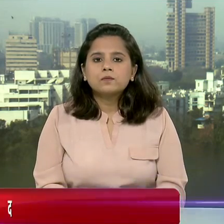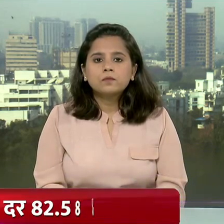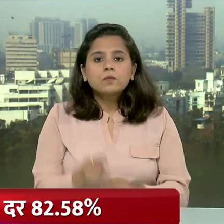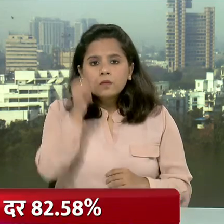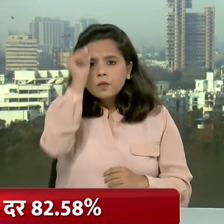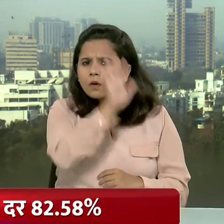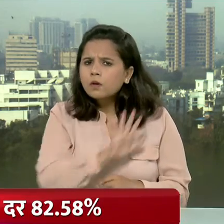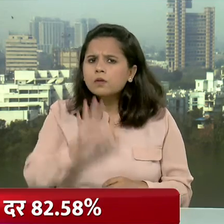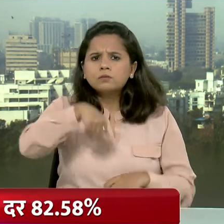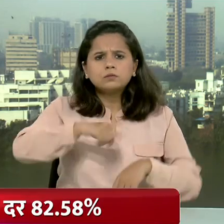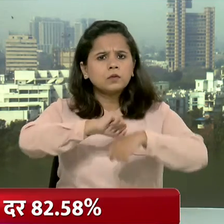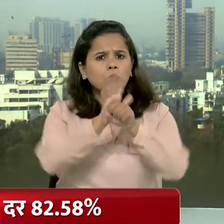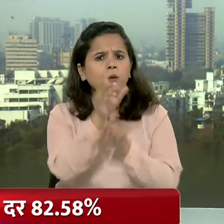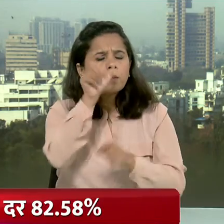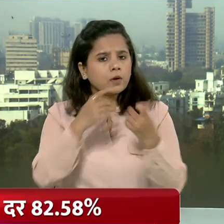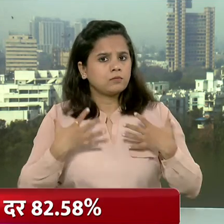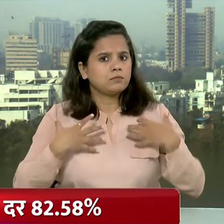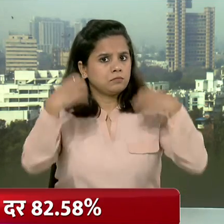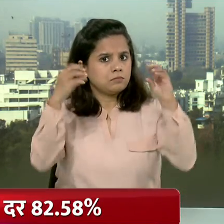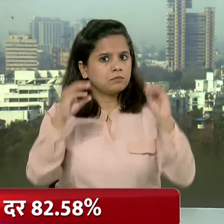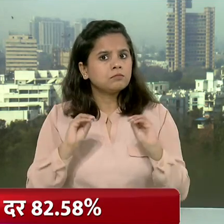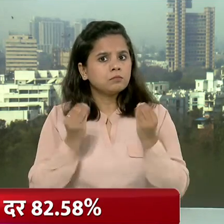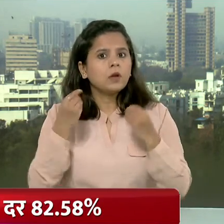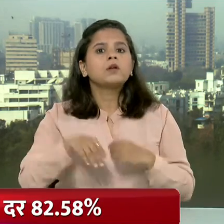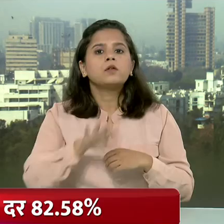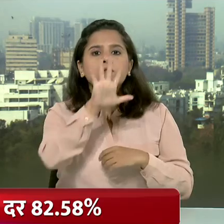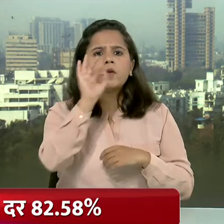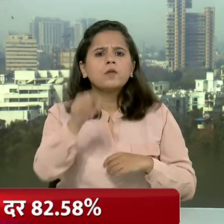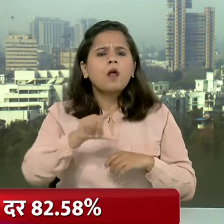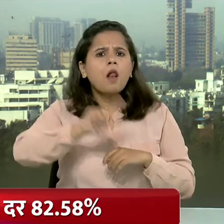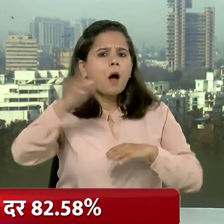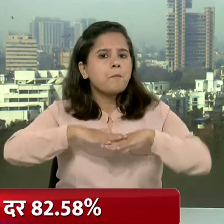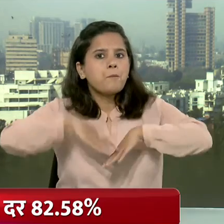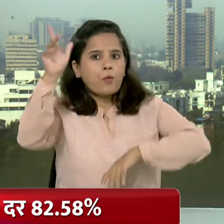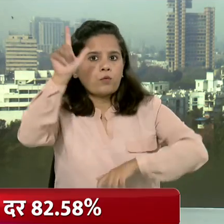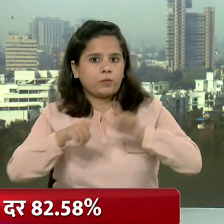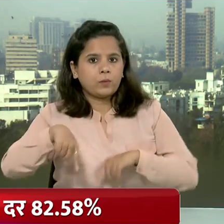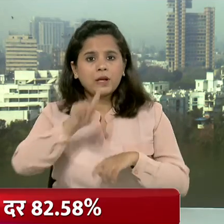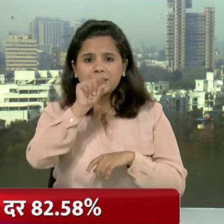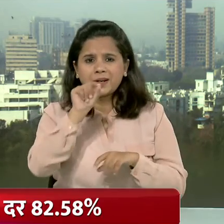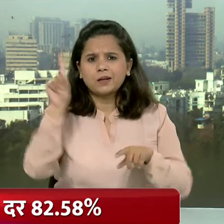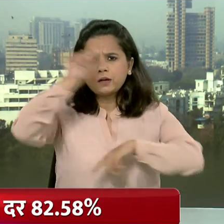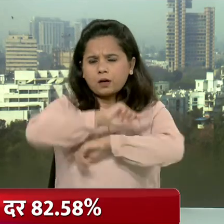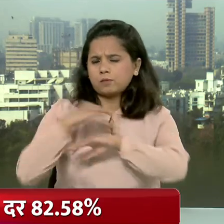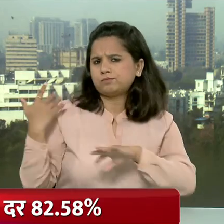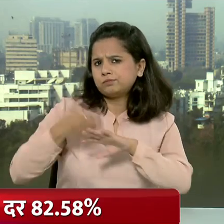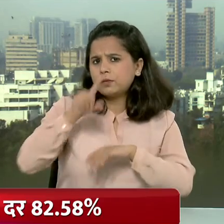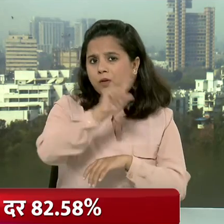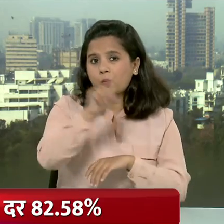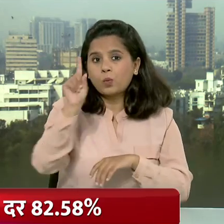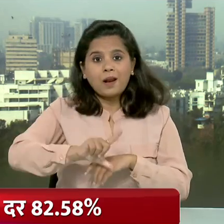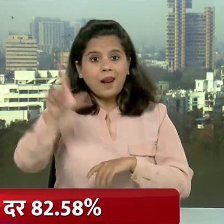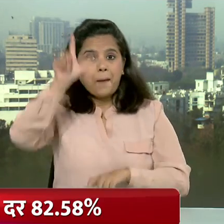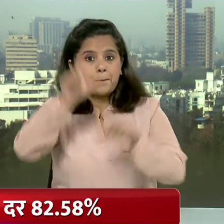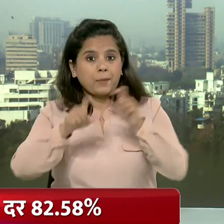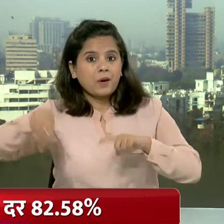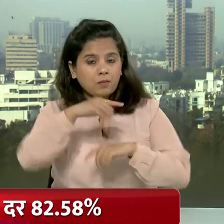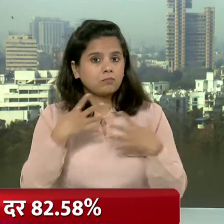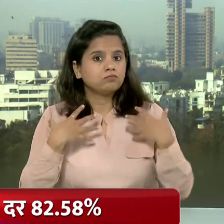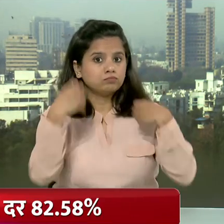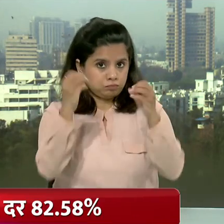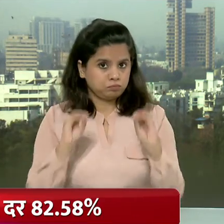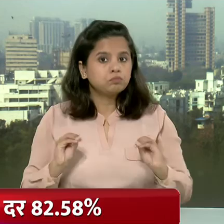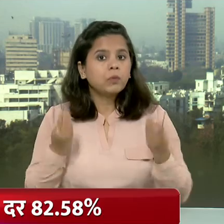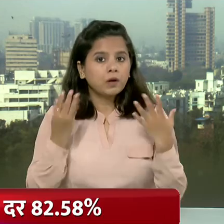देश में करोना से स्वस्थ होने वालों का अकड़ा 50 लाख के पार पुछले 10 दिनों में 11 लाख से अधिक मरीज हुए